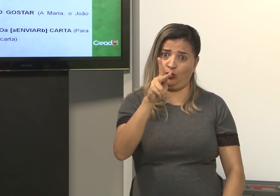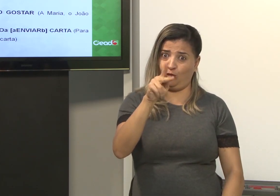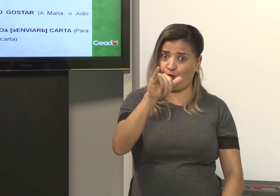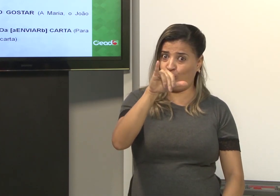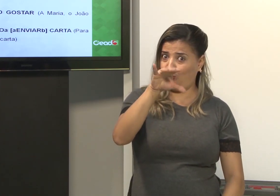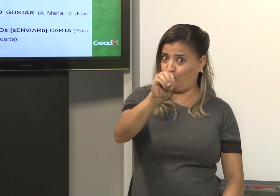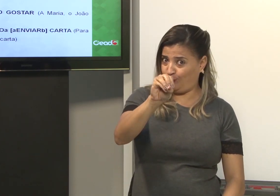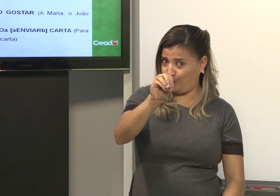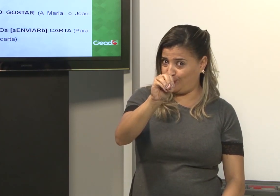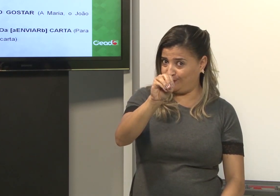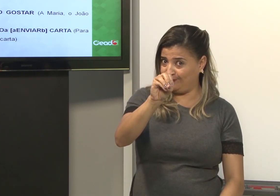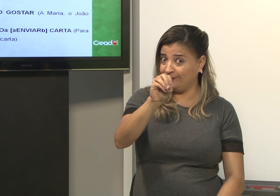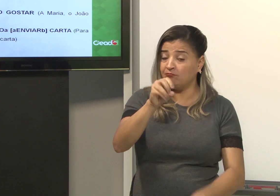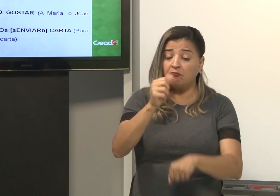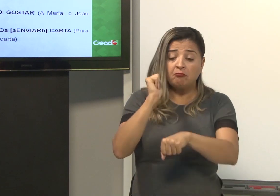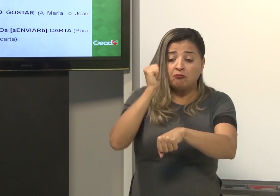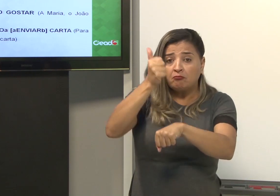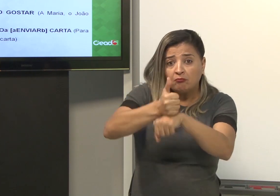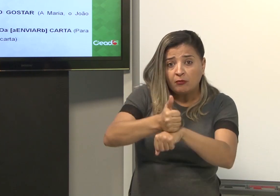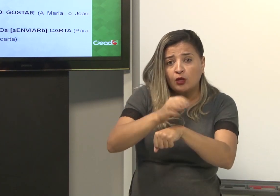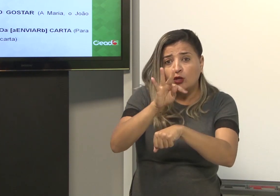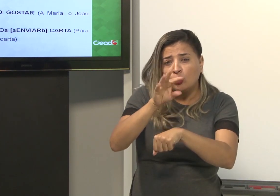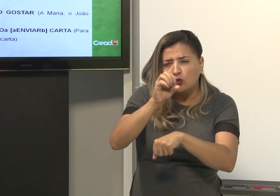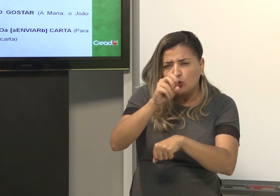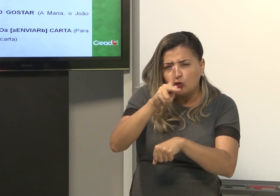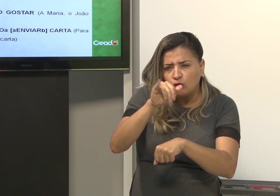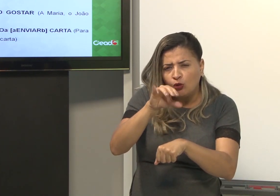Tópico. Esse é o sinal de tópico.